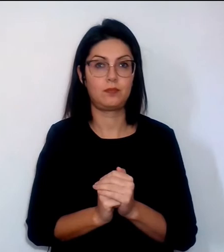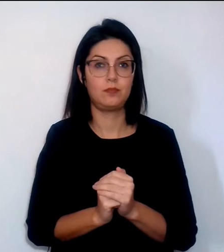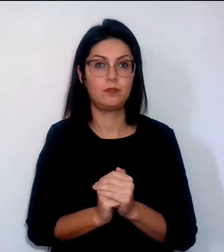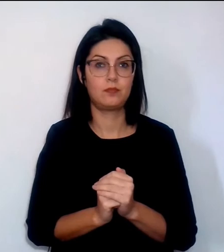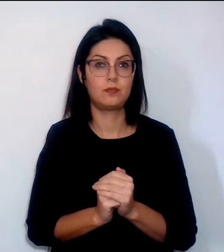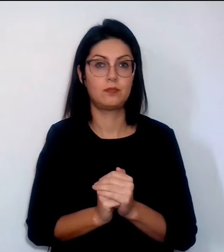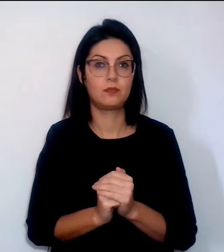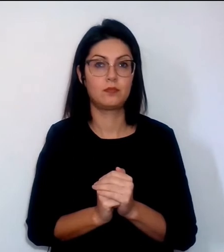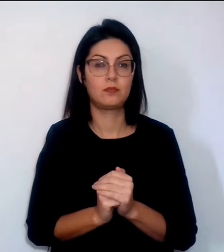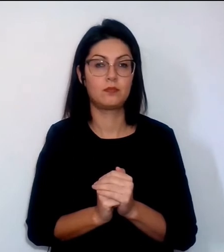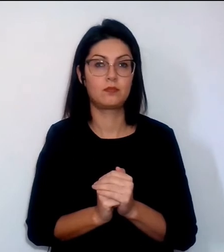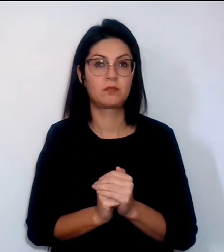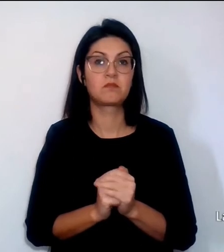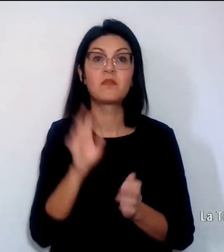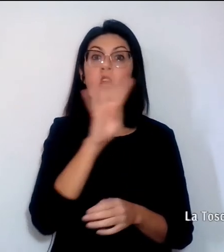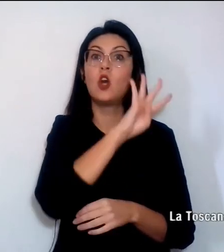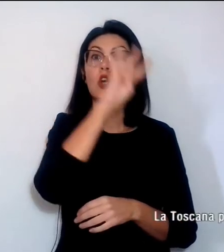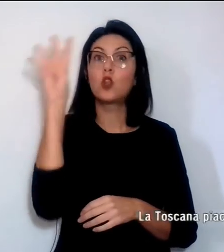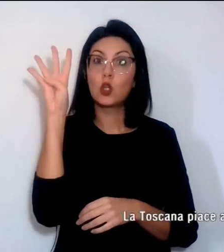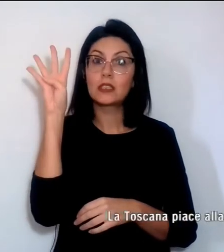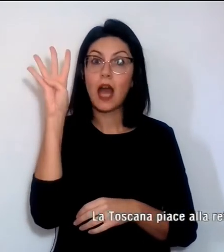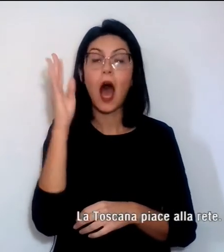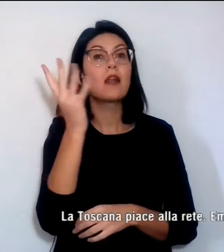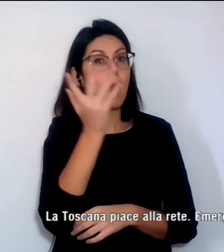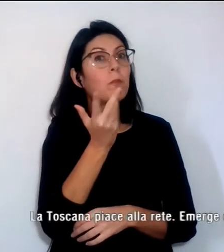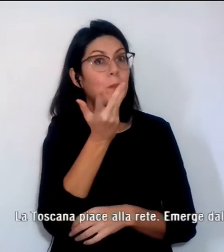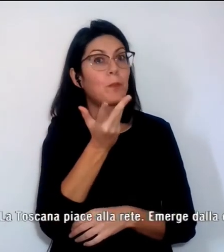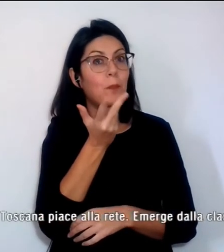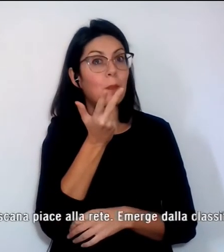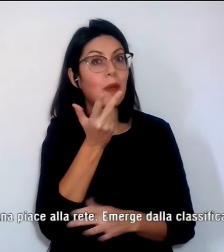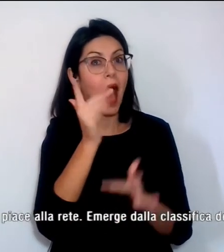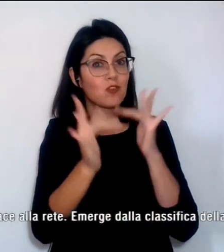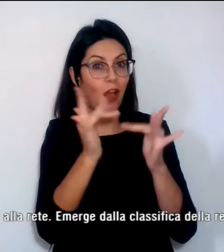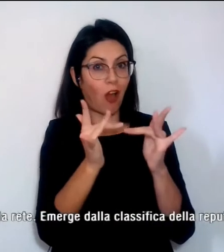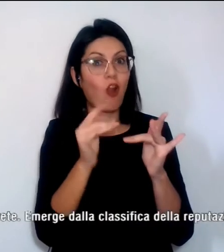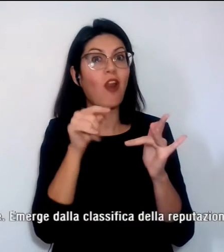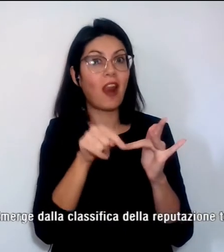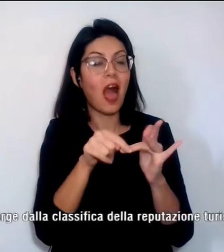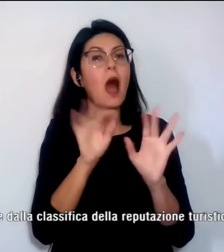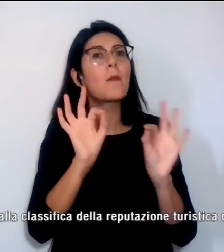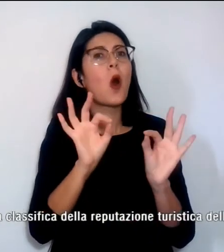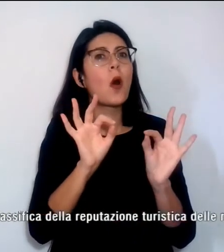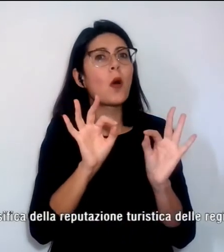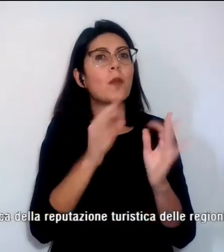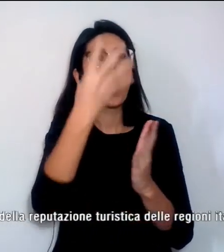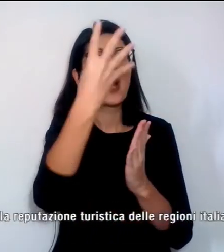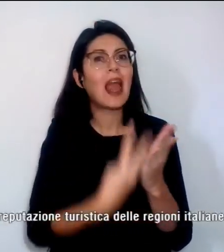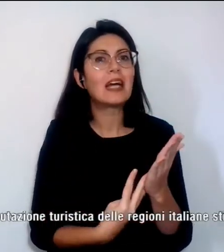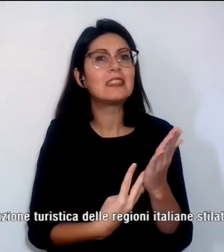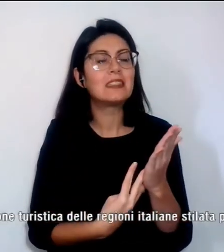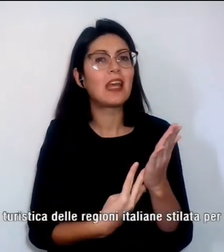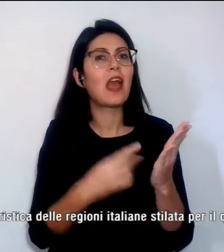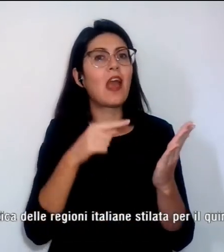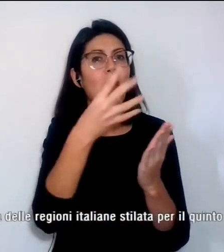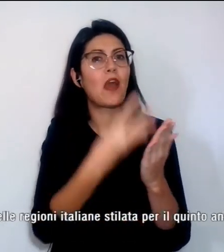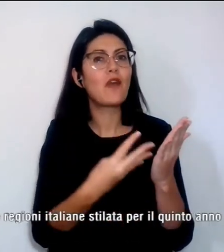La Toscana piace alla rete emerge dalla classifica della reputazione turistica delle